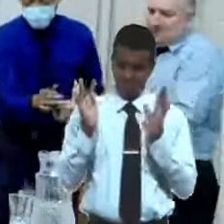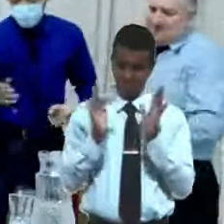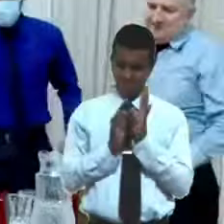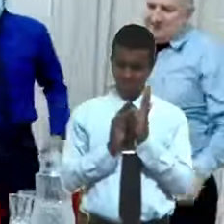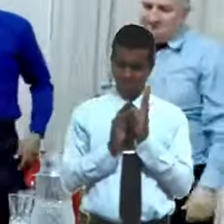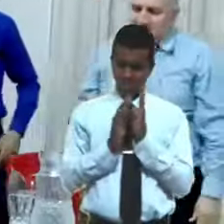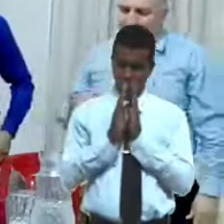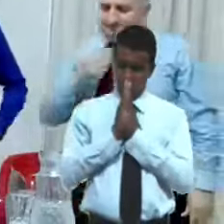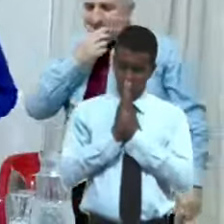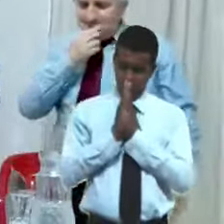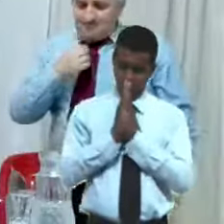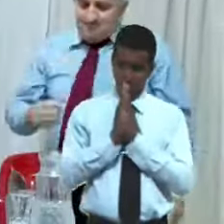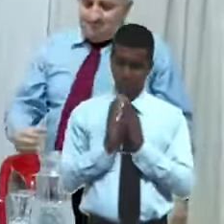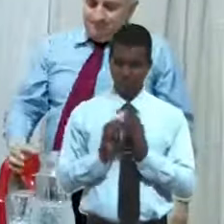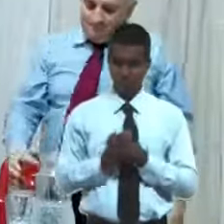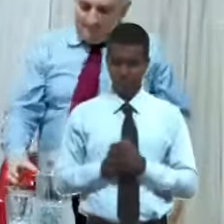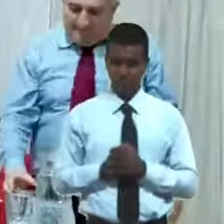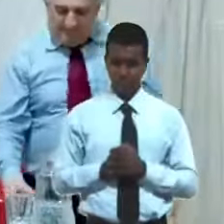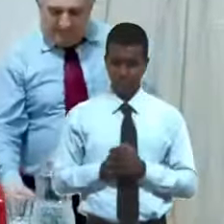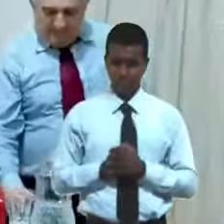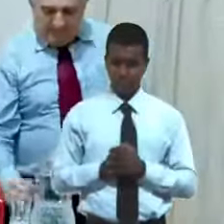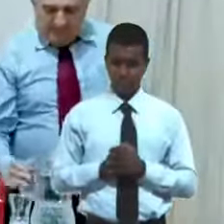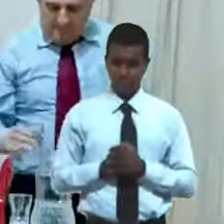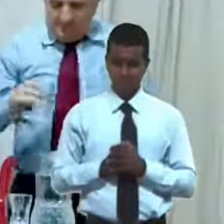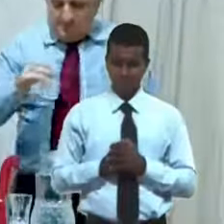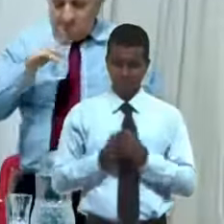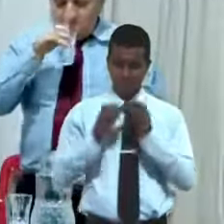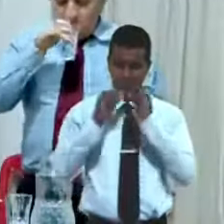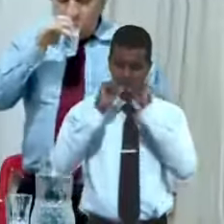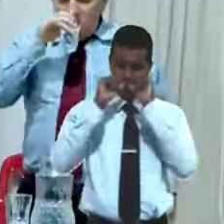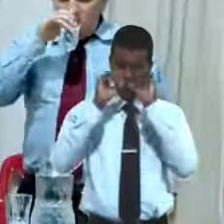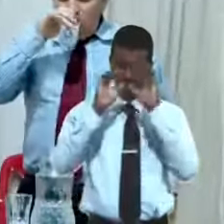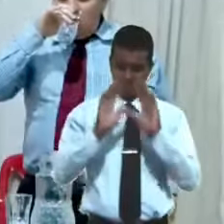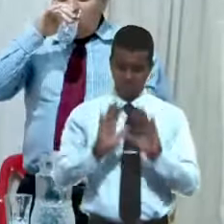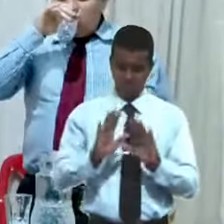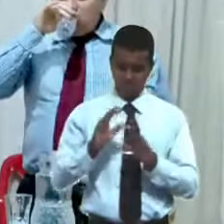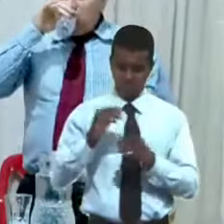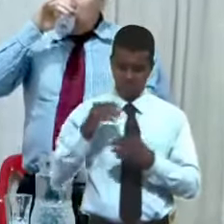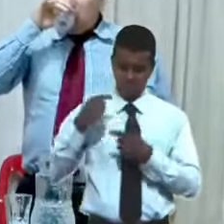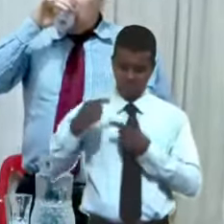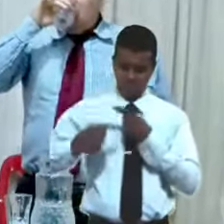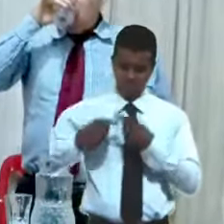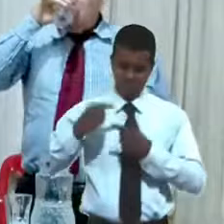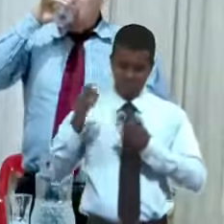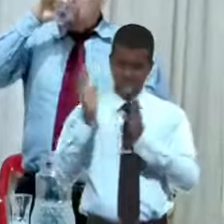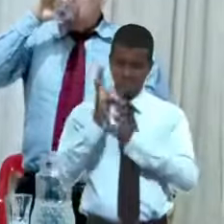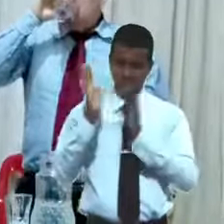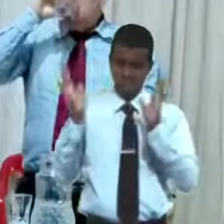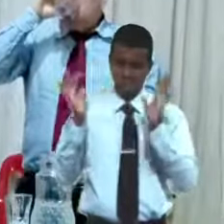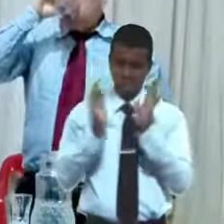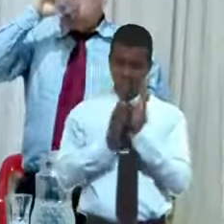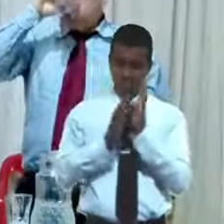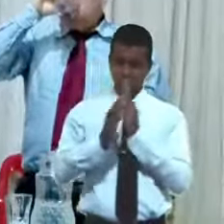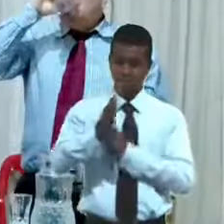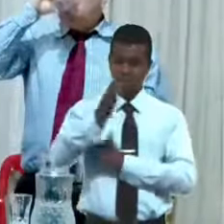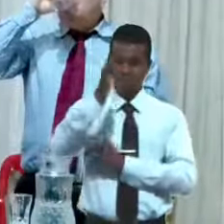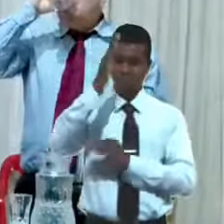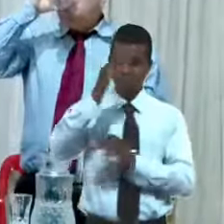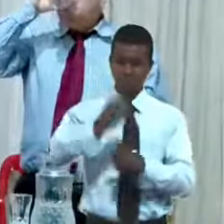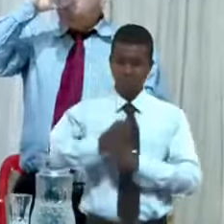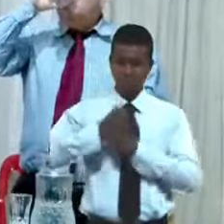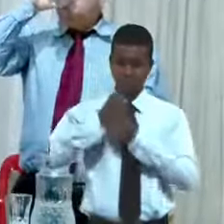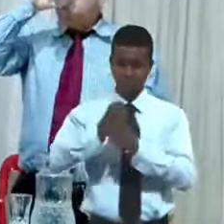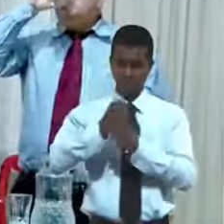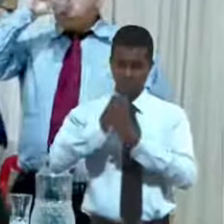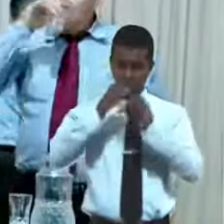tu bien oh bendito eres por los siglos Señor Jesús Señor guárdanos a cada